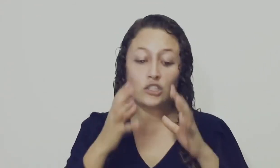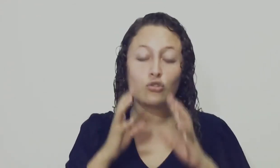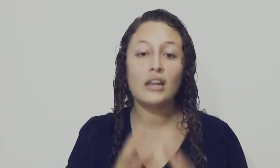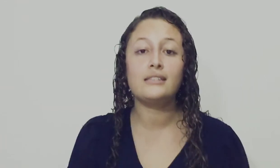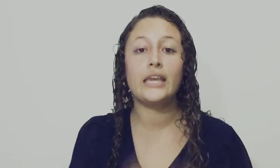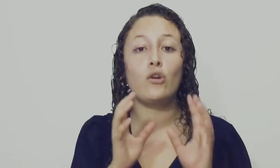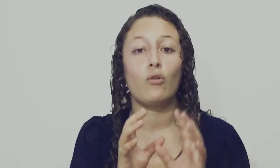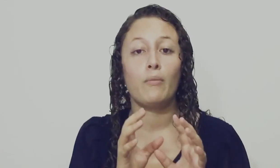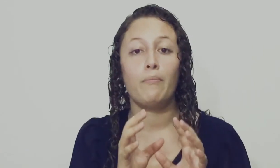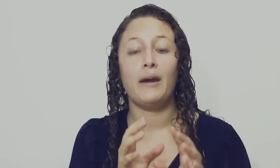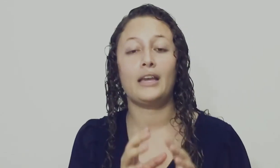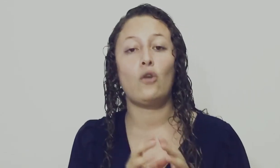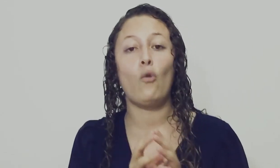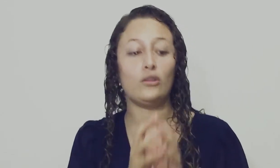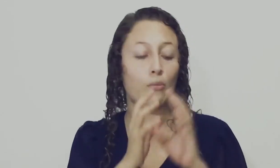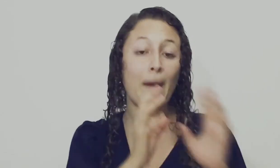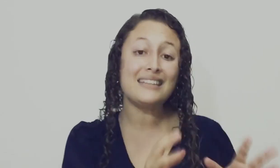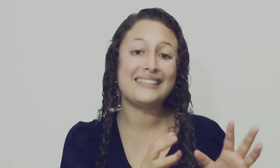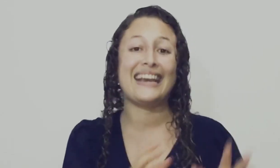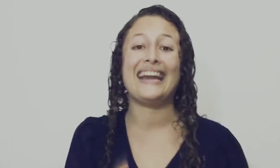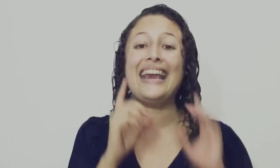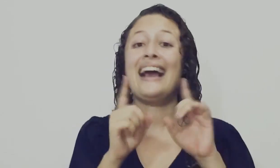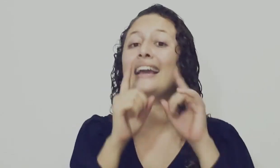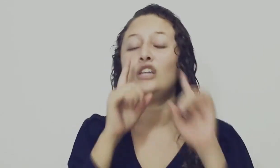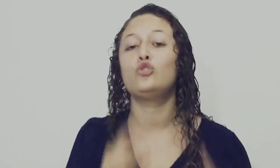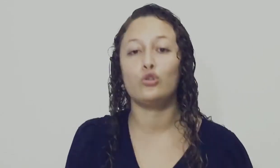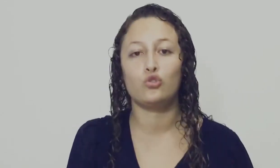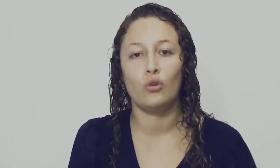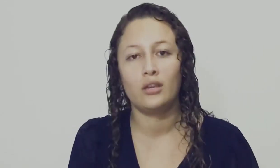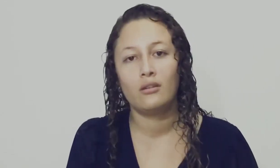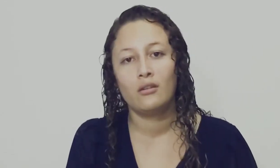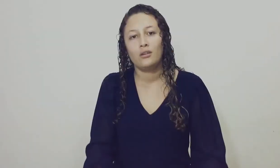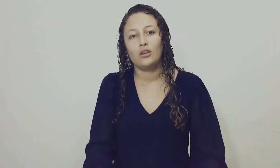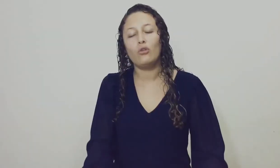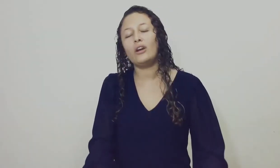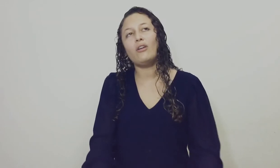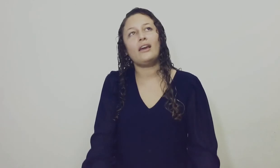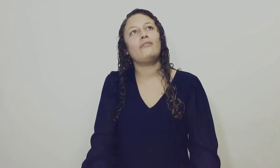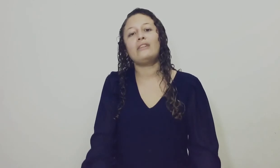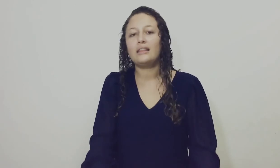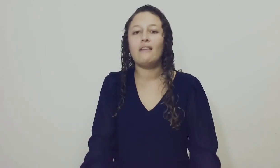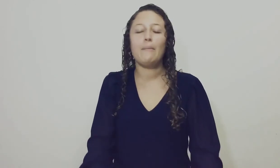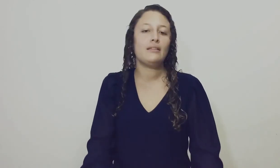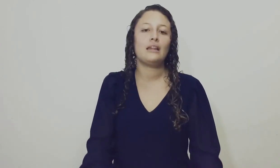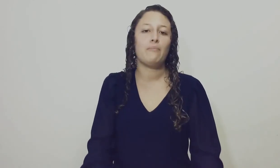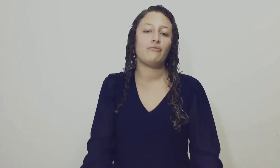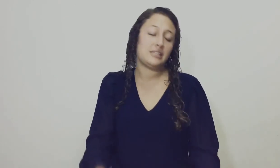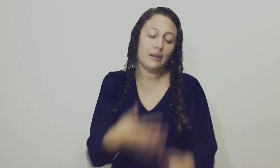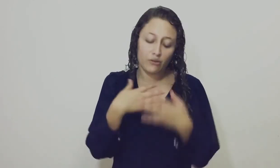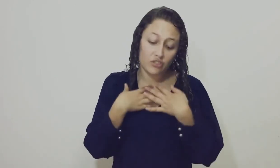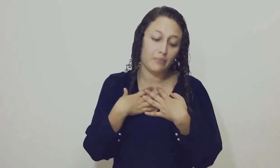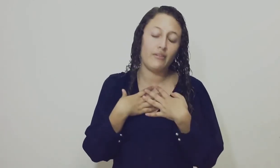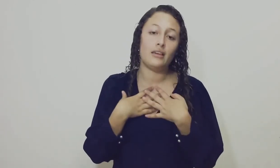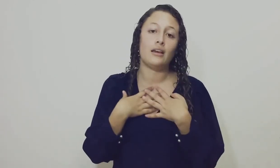Esto les Digo Para que Cuando pase Crean Que yo Soy Yo creo Que definitivamente La